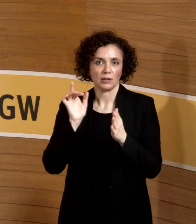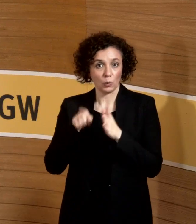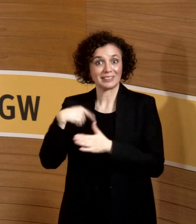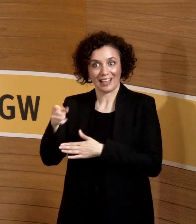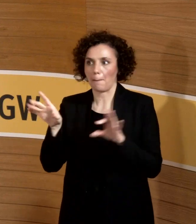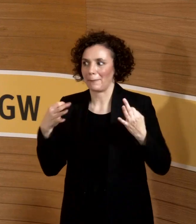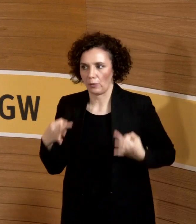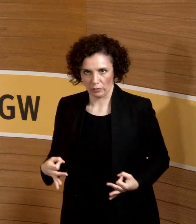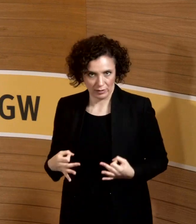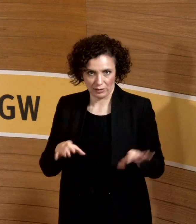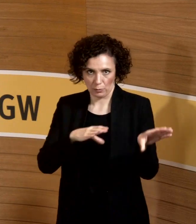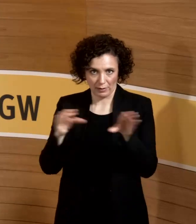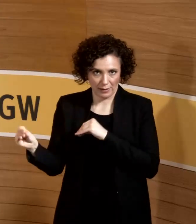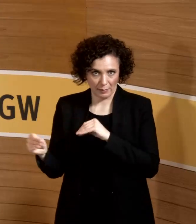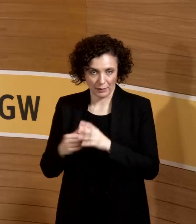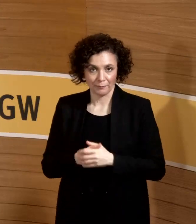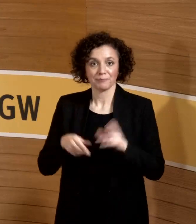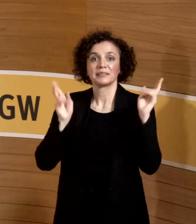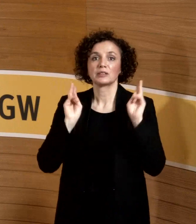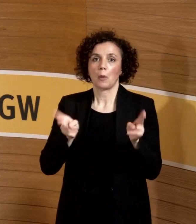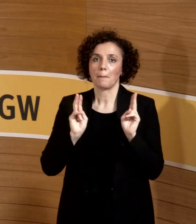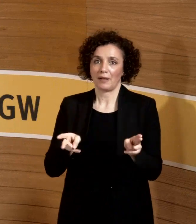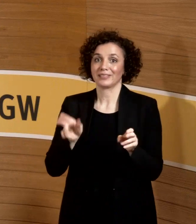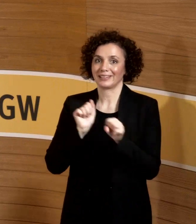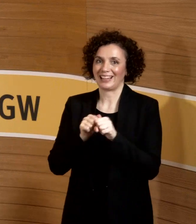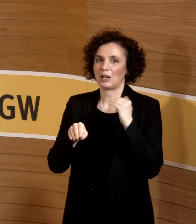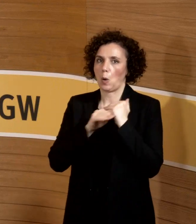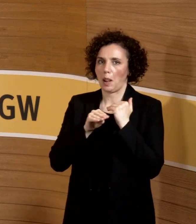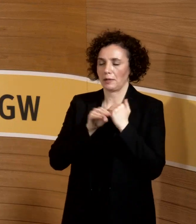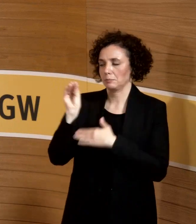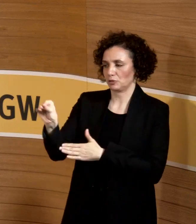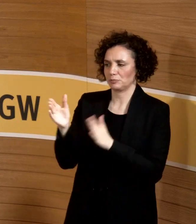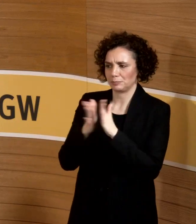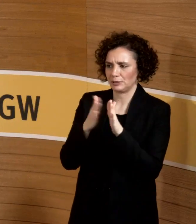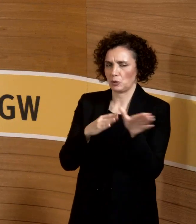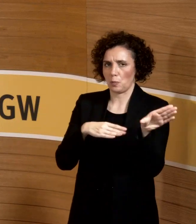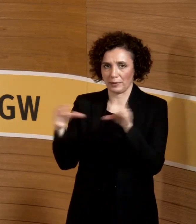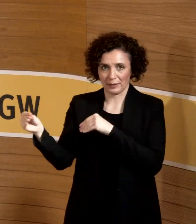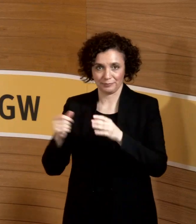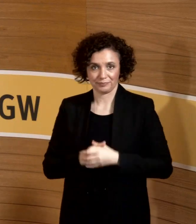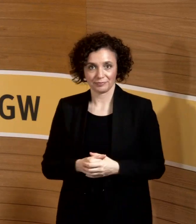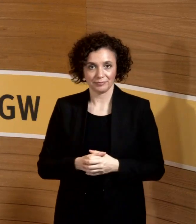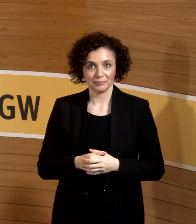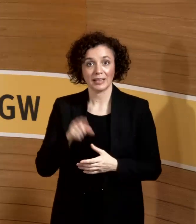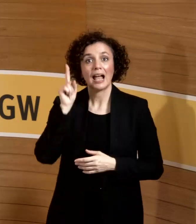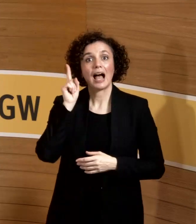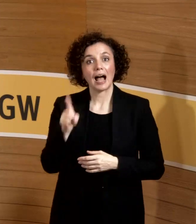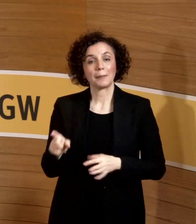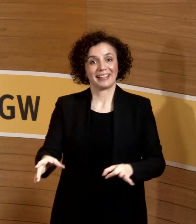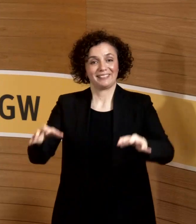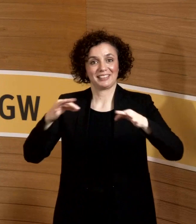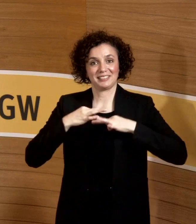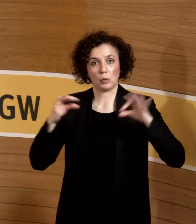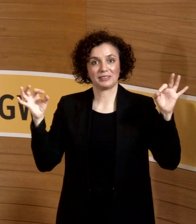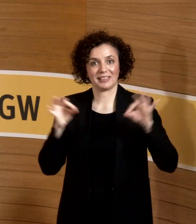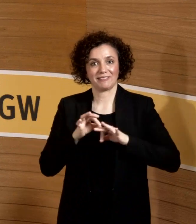Und sonst, meist ist es ja delegierbar, wenn es Schwangeren es nicht möchte. Aber ich denke, die Infektionsgefährdung, die Stichereignisse sind so